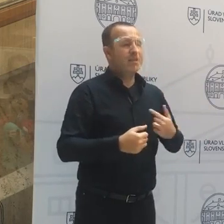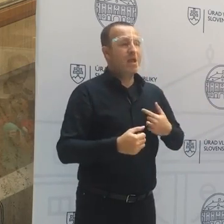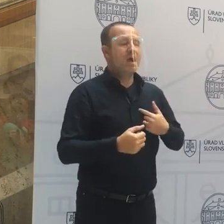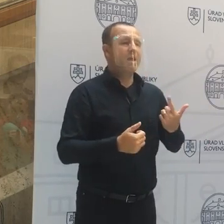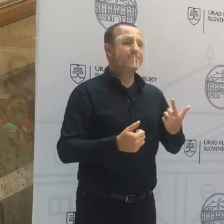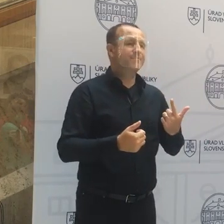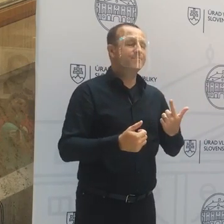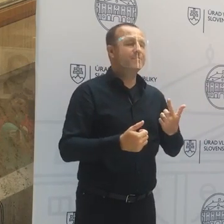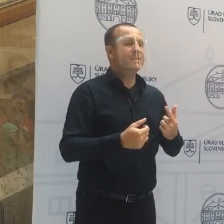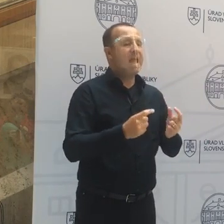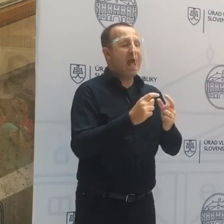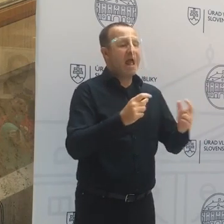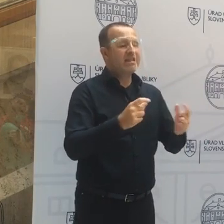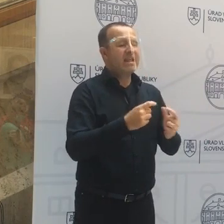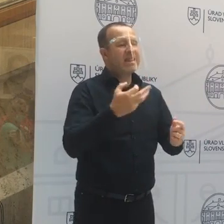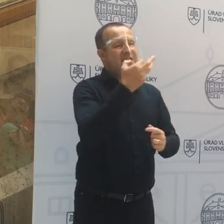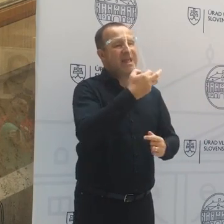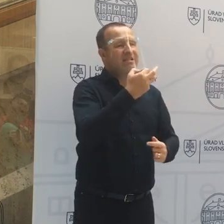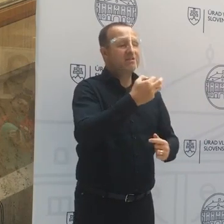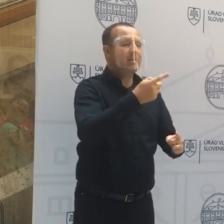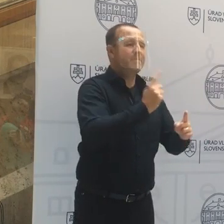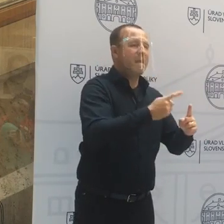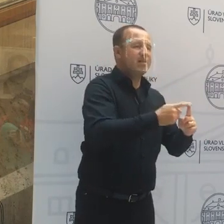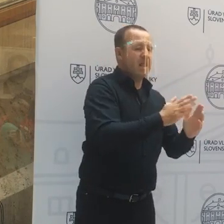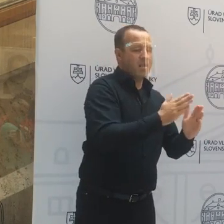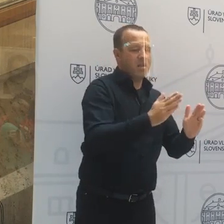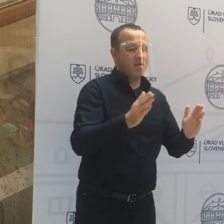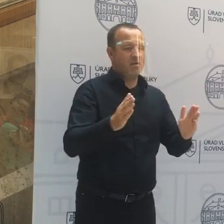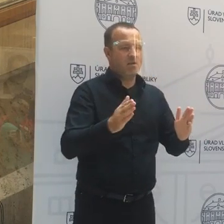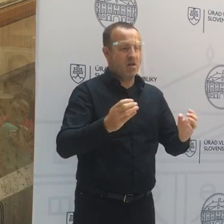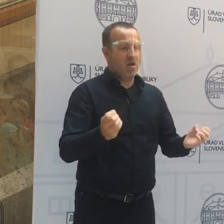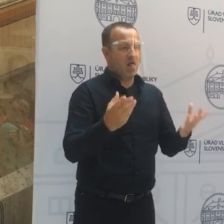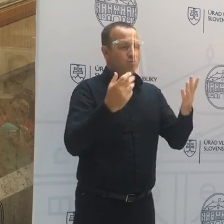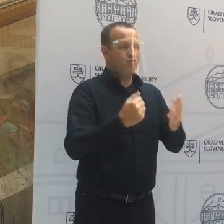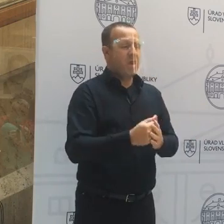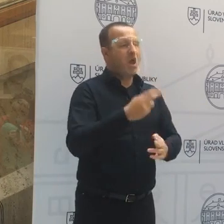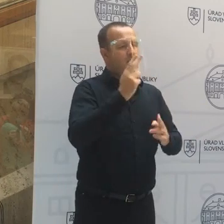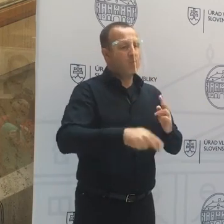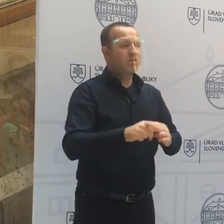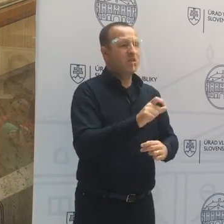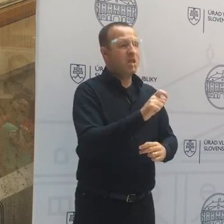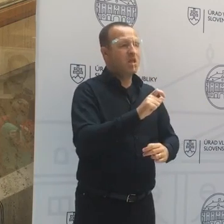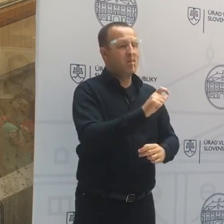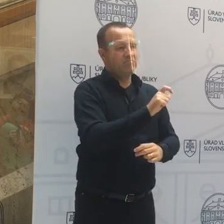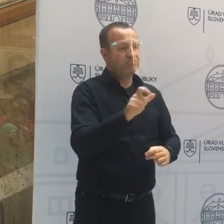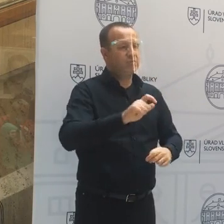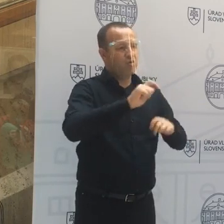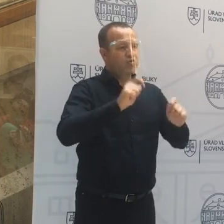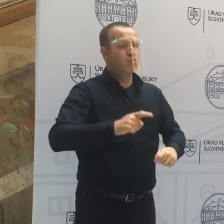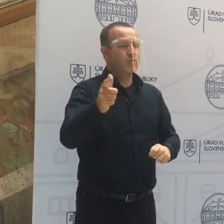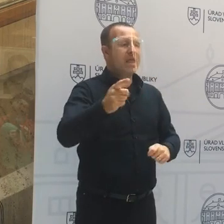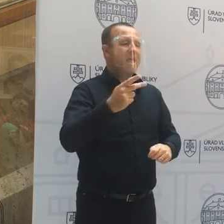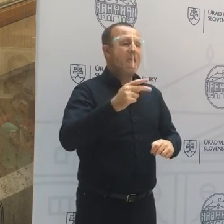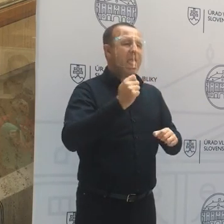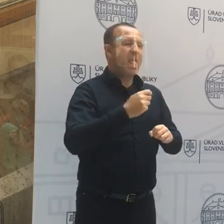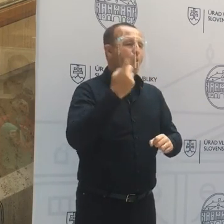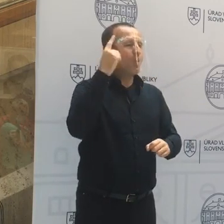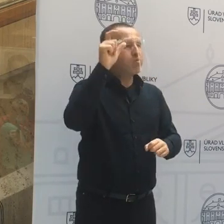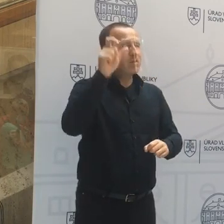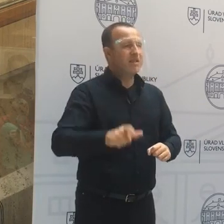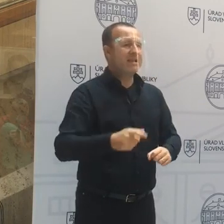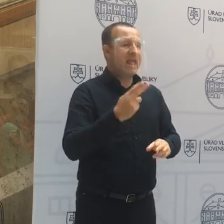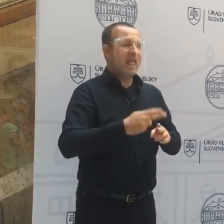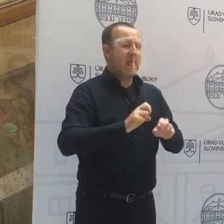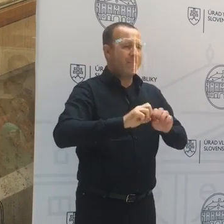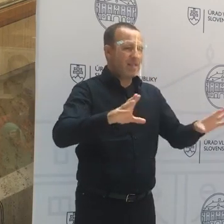antigenového testovania, že to by hada mohlo stačiť, ale posledné slovo musia mať hygienici a epidemiológovia. Ak